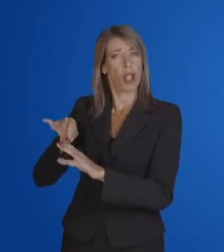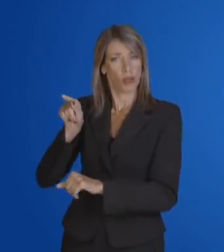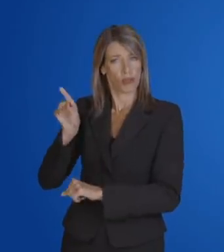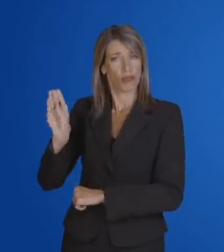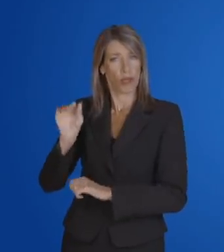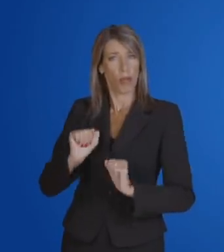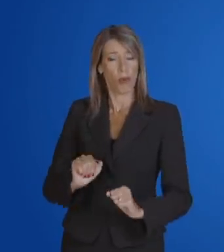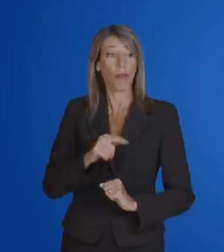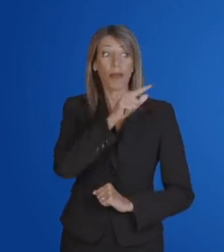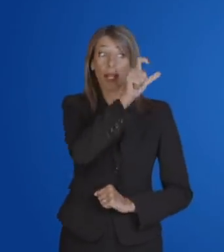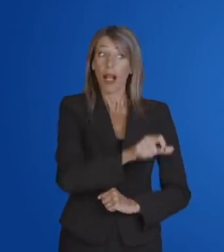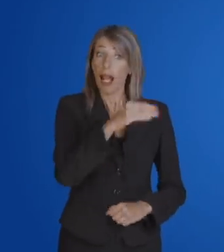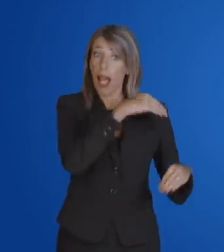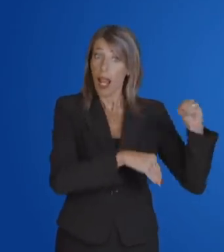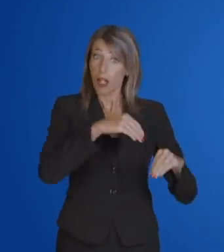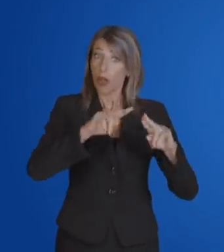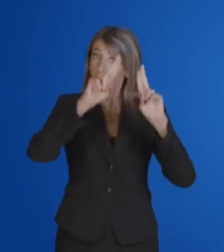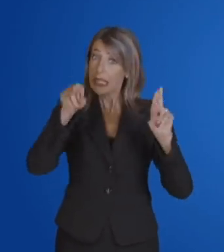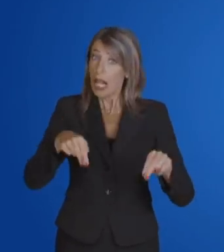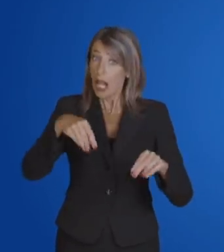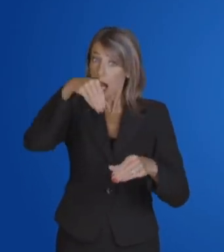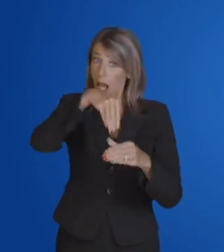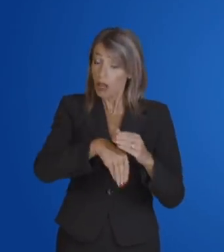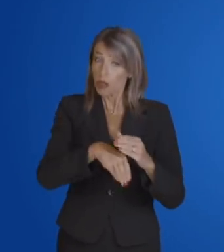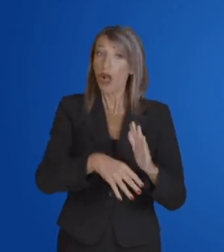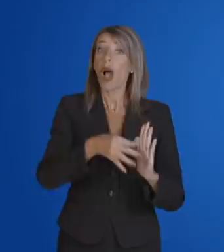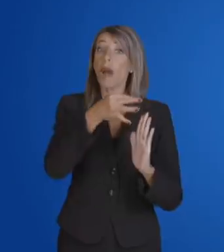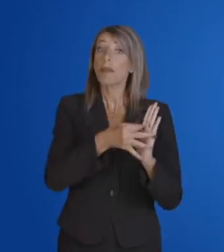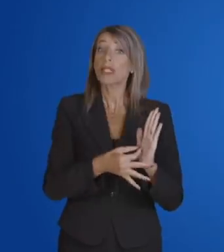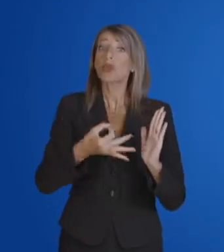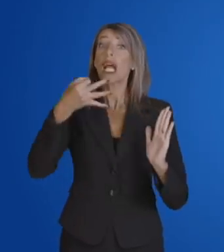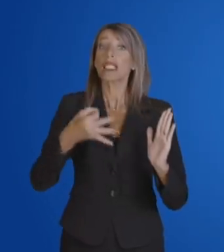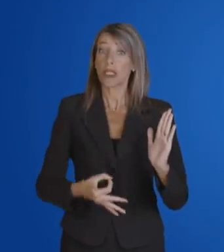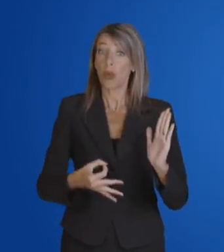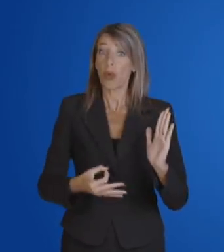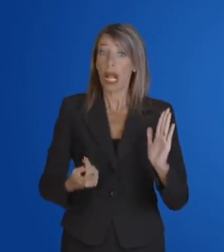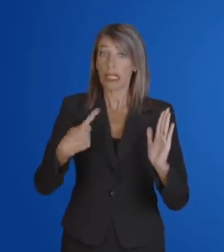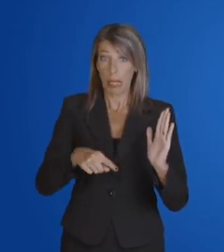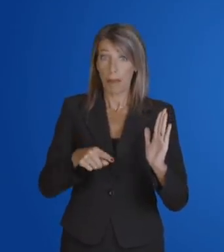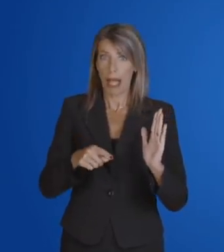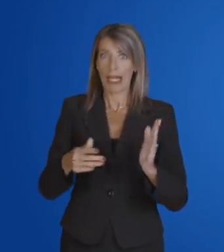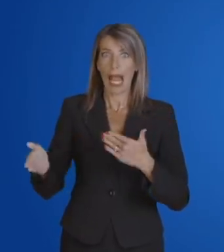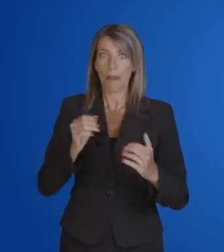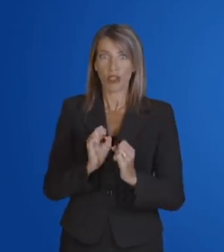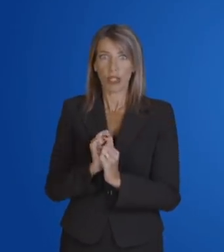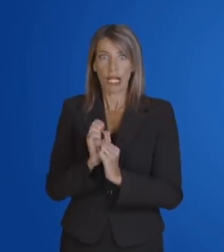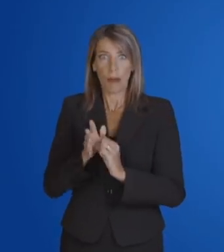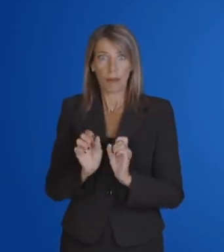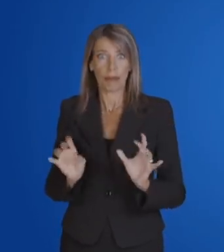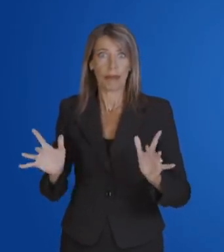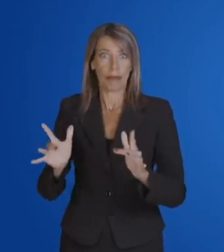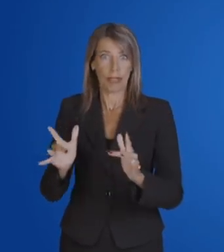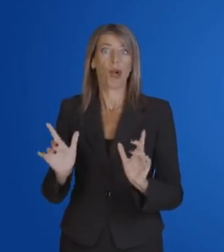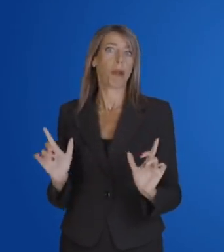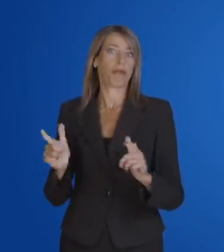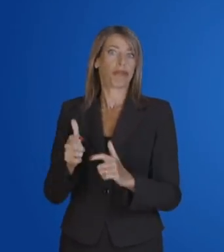L'elettore inoltre all'interno del seggio dovrà attenersi a tutte le misure di sicurezza previste per contrastare l'emergenza epidemiologica da